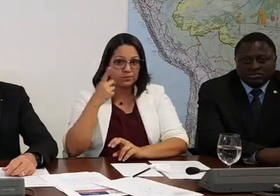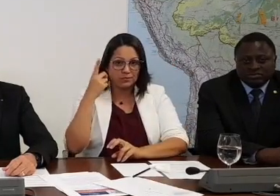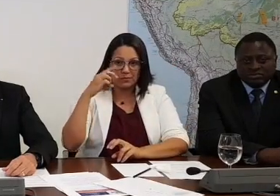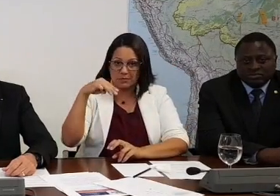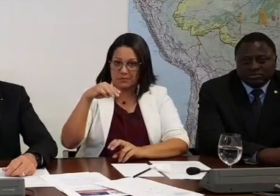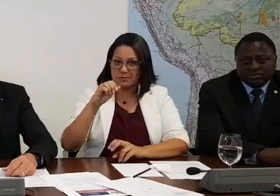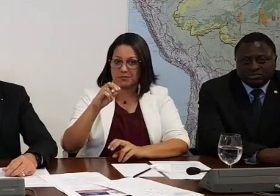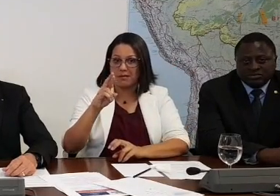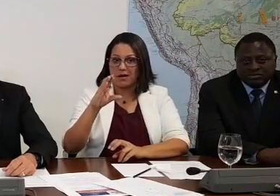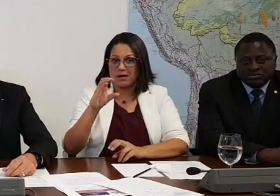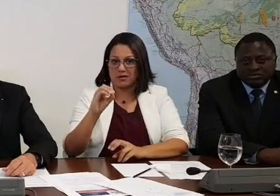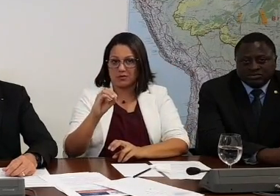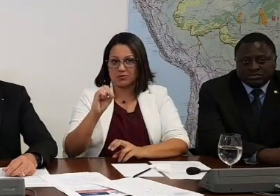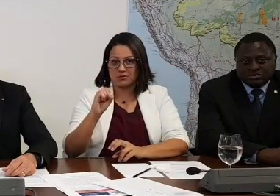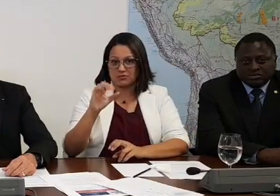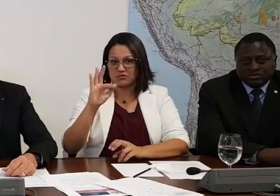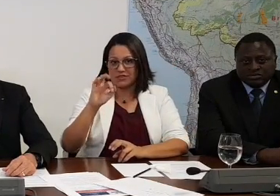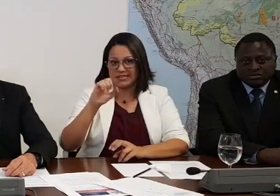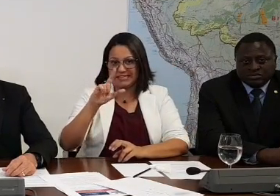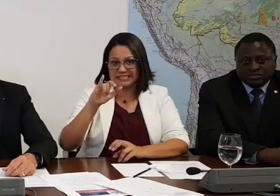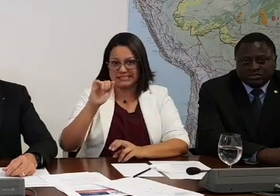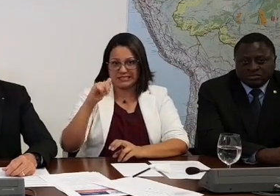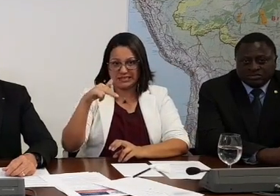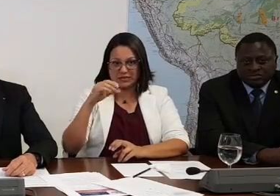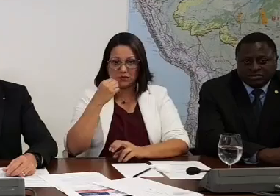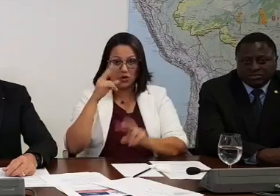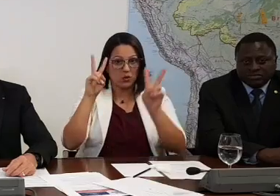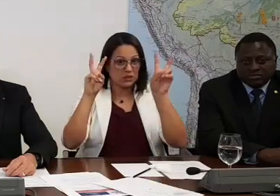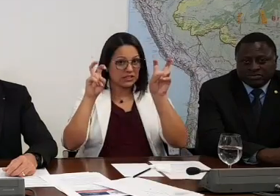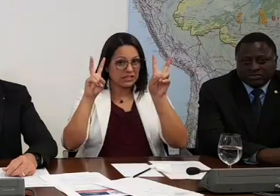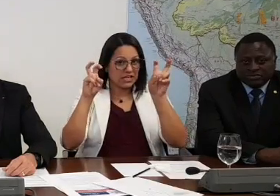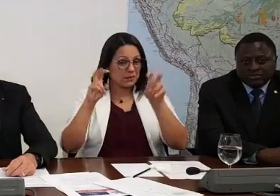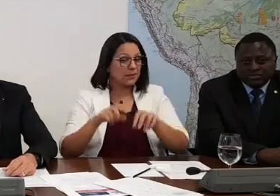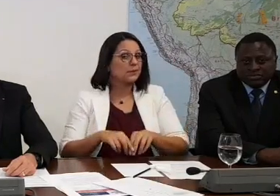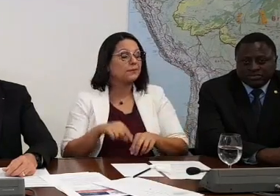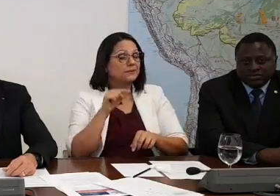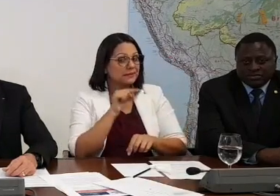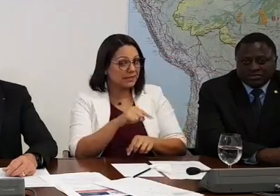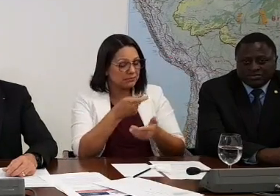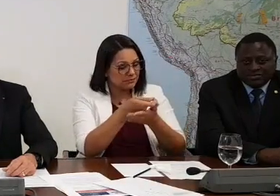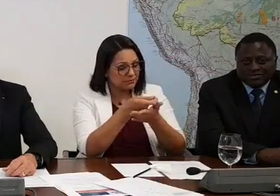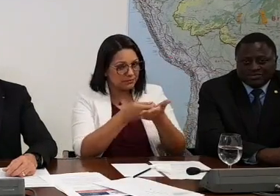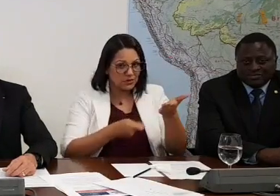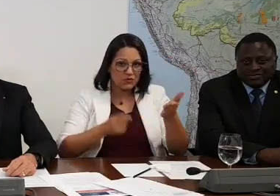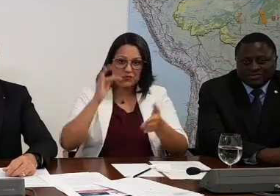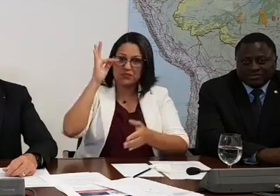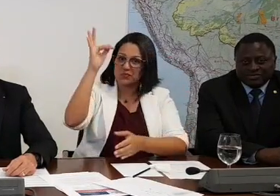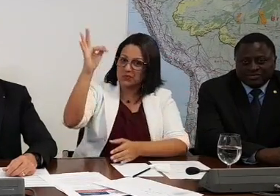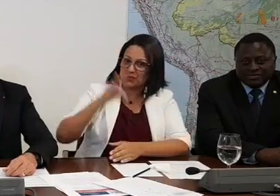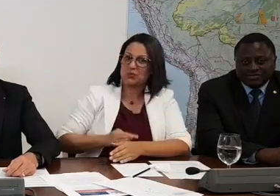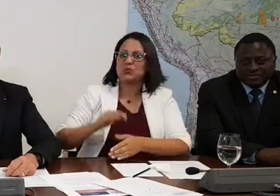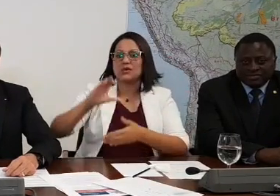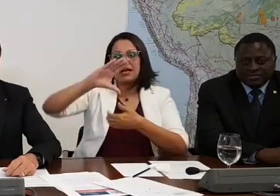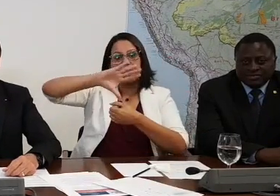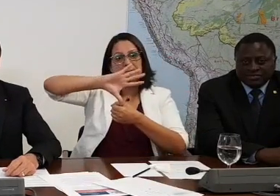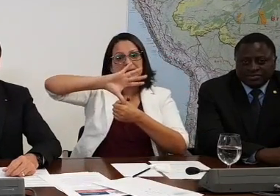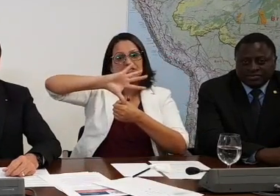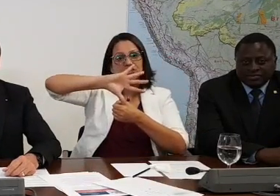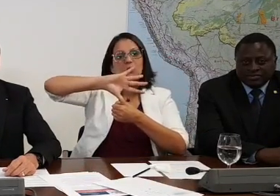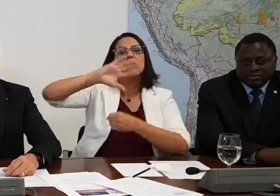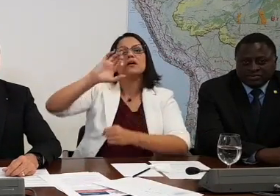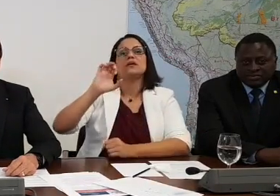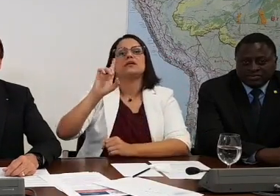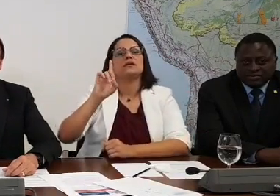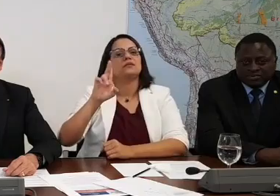Feliciano, que falou sobre a questão do futuro, talvez, embaixador Eduardo Bolsonaro nos Estados Unidos.